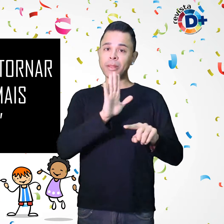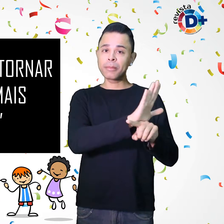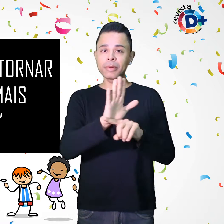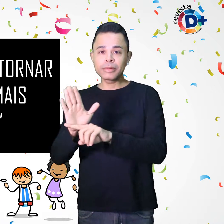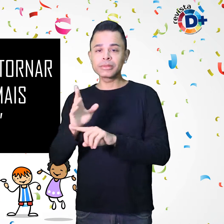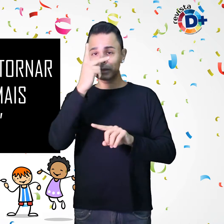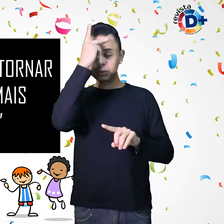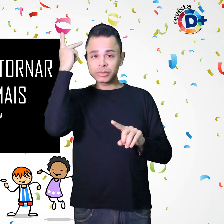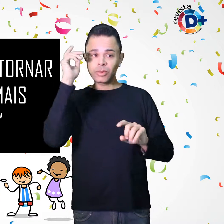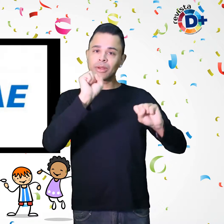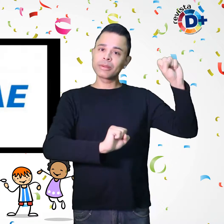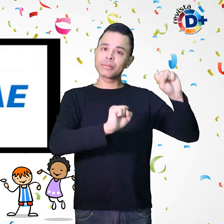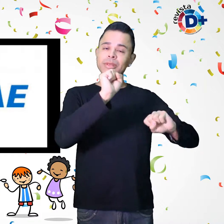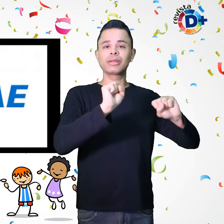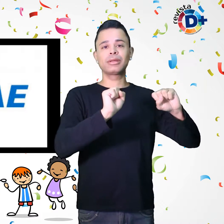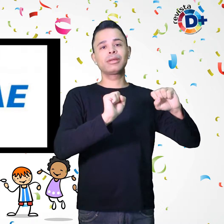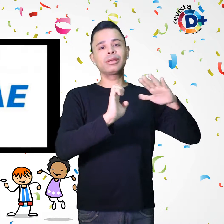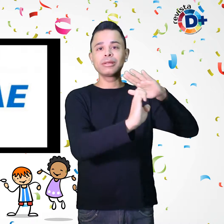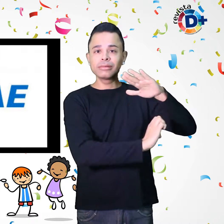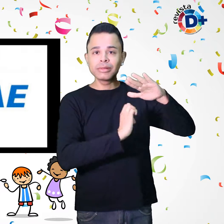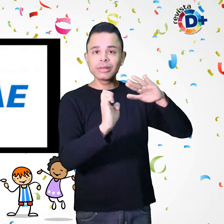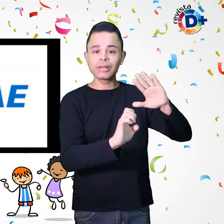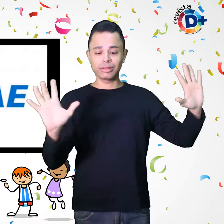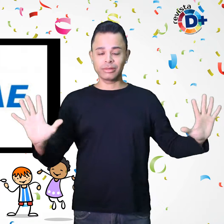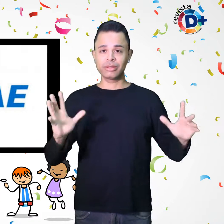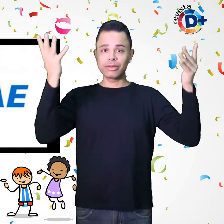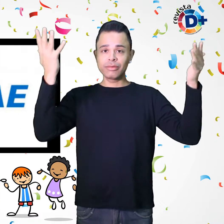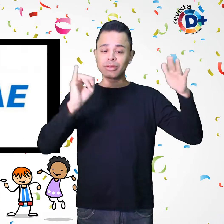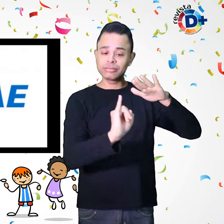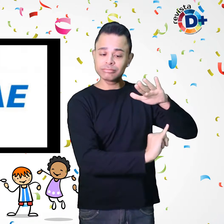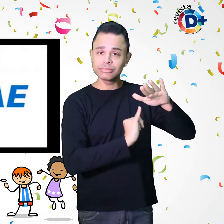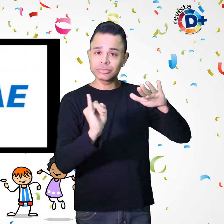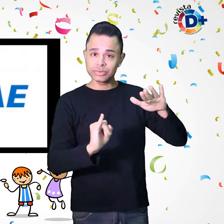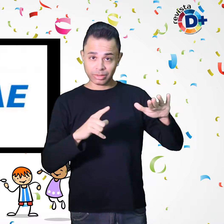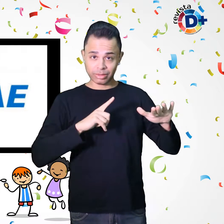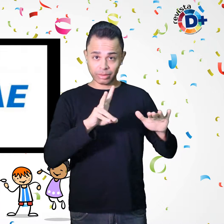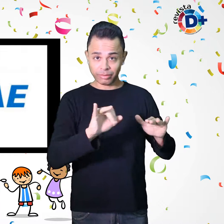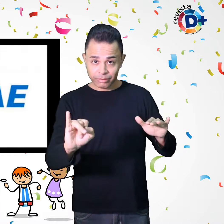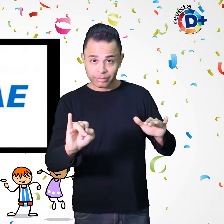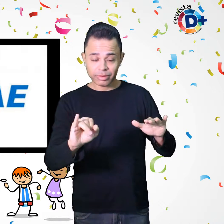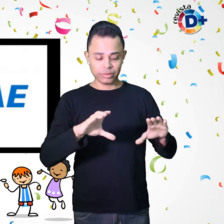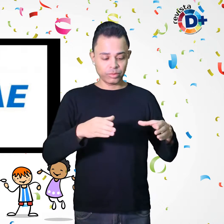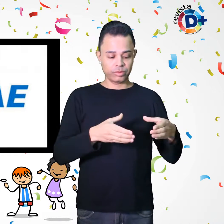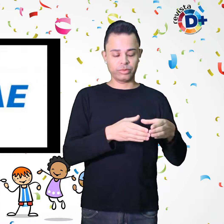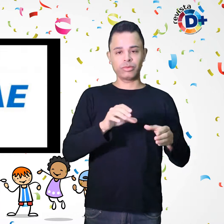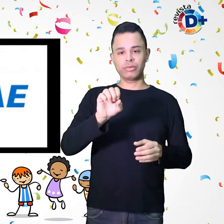seus eventos promocionais e institucionais, o SEBRAE São Paulo, em parceria com a